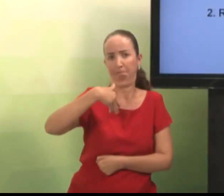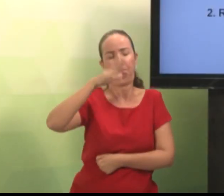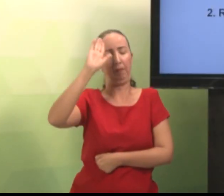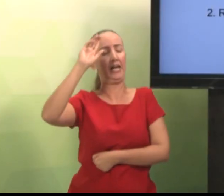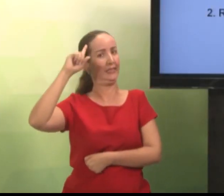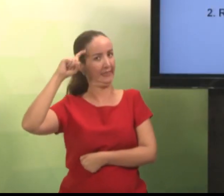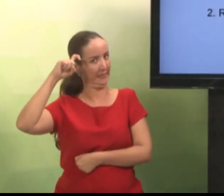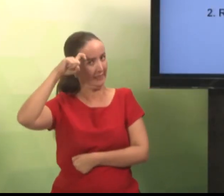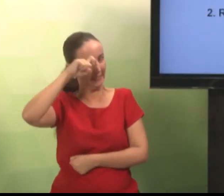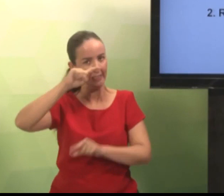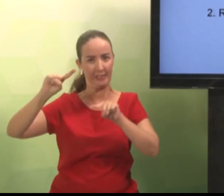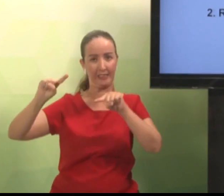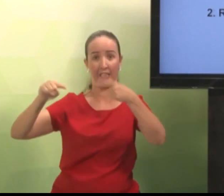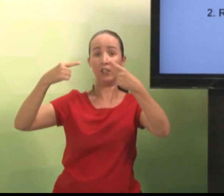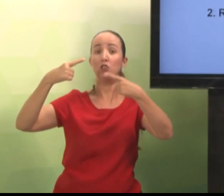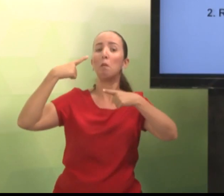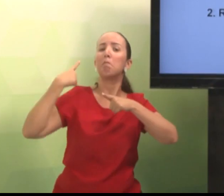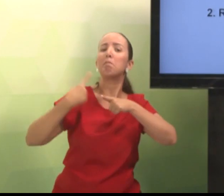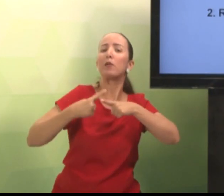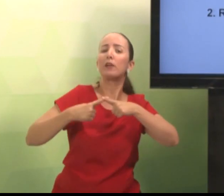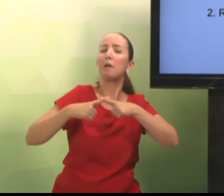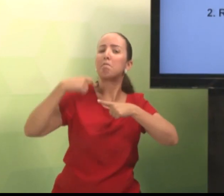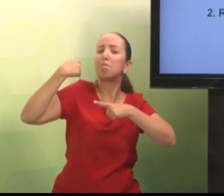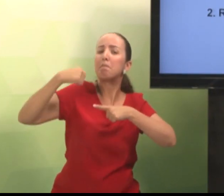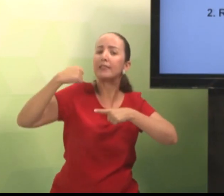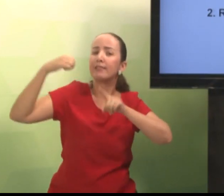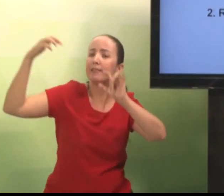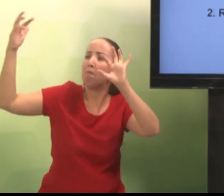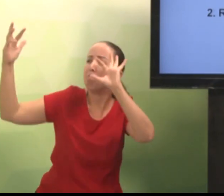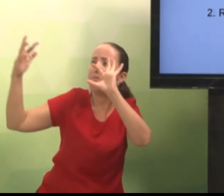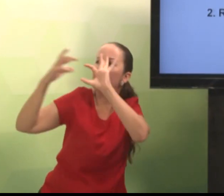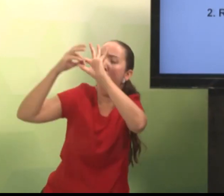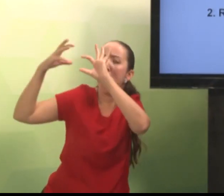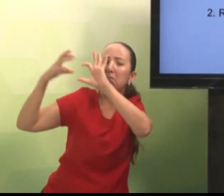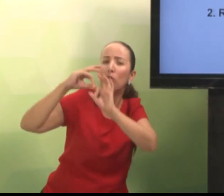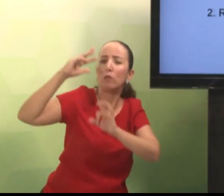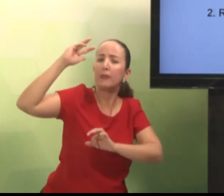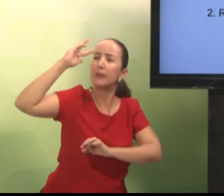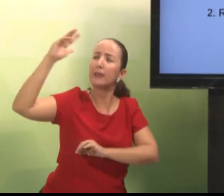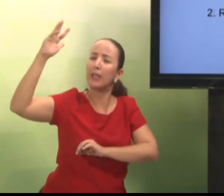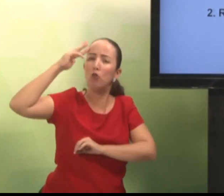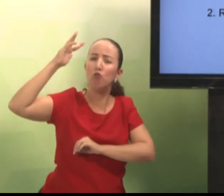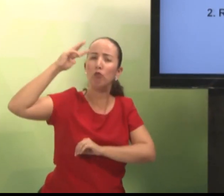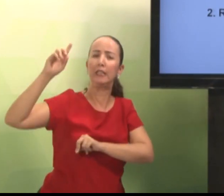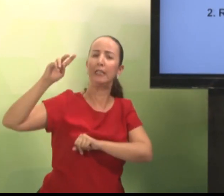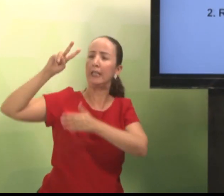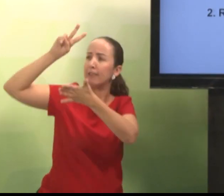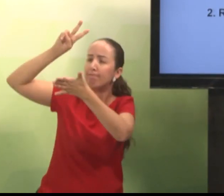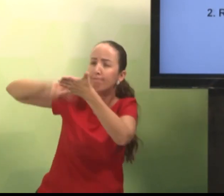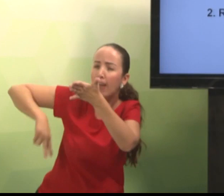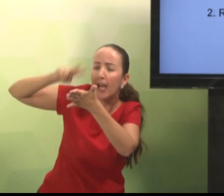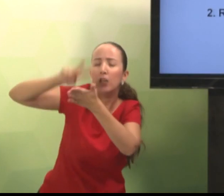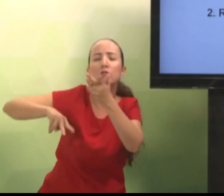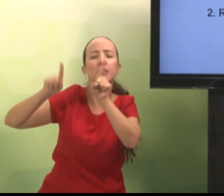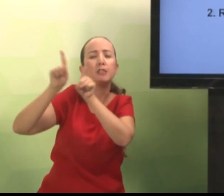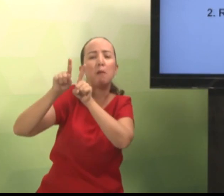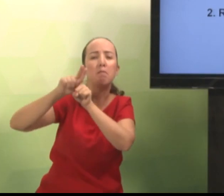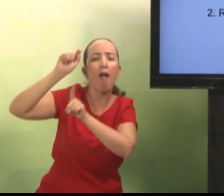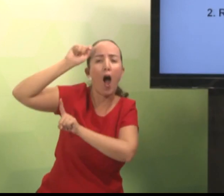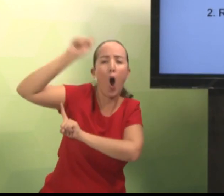Então, essa parte é mais complexa. Porque aqui você tem que contextualizar teoricamente. Por meio de